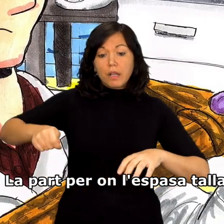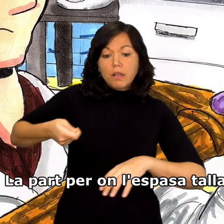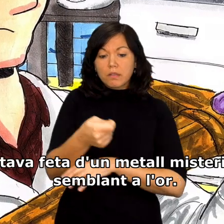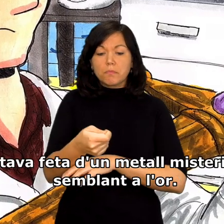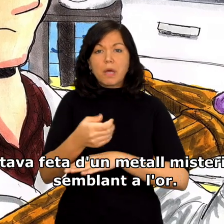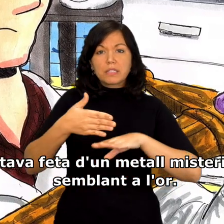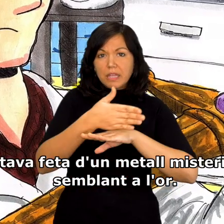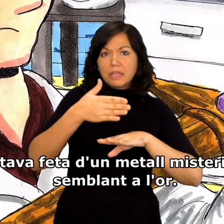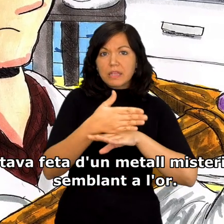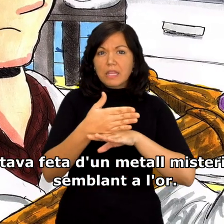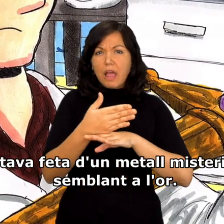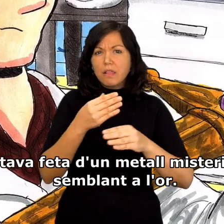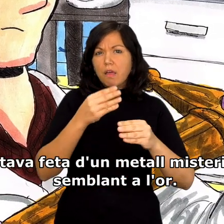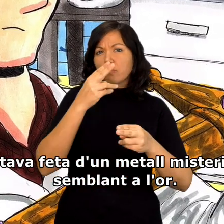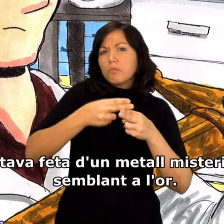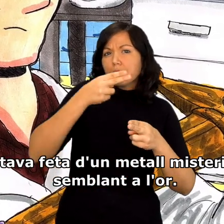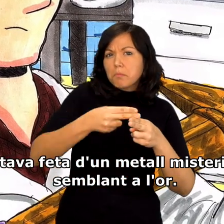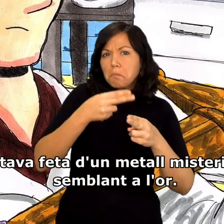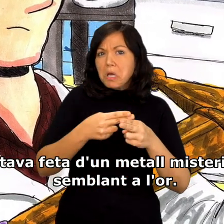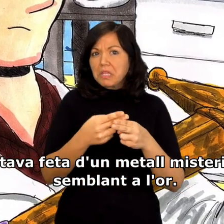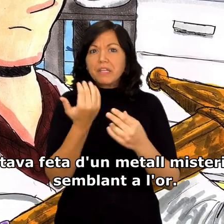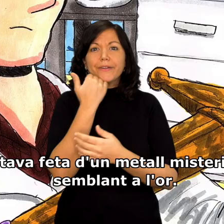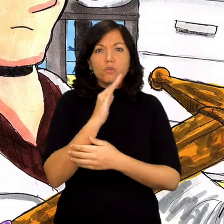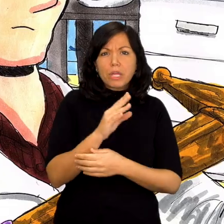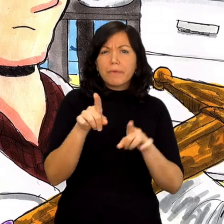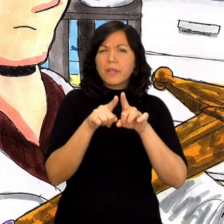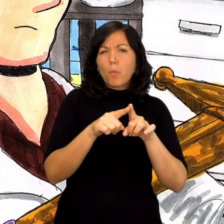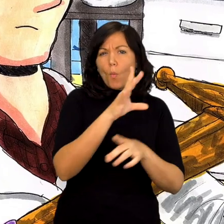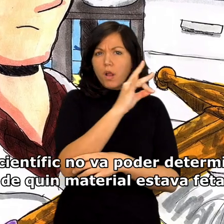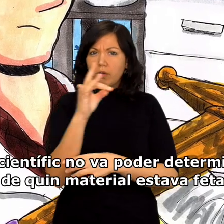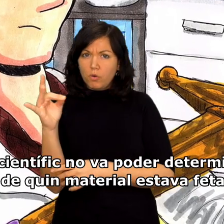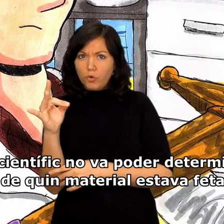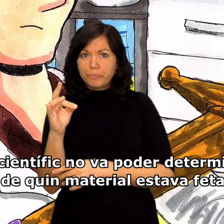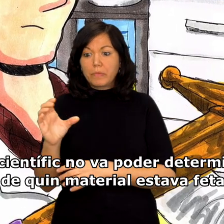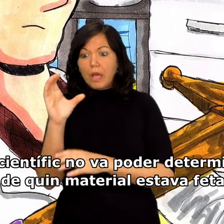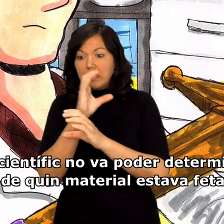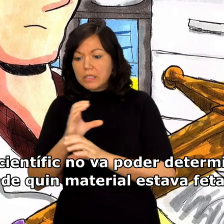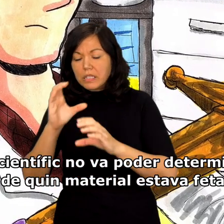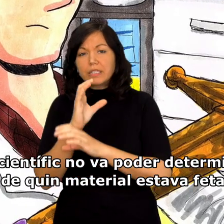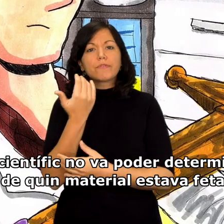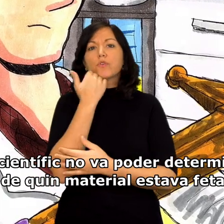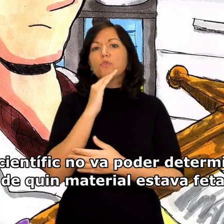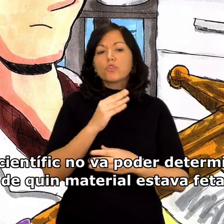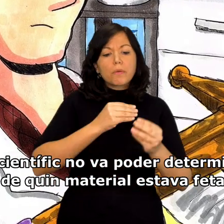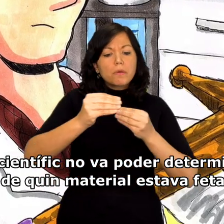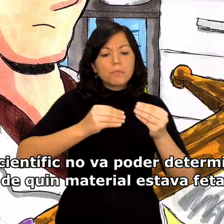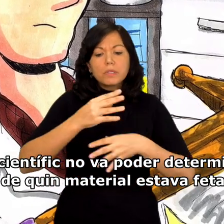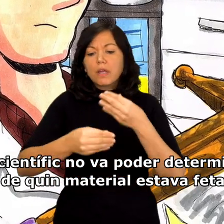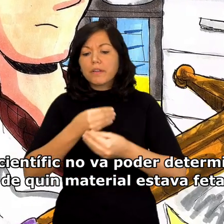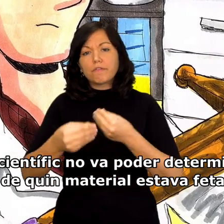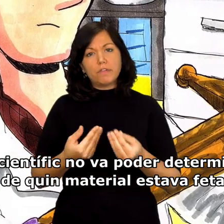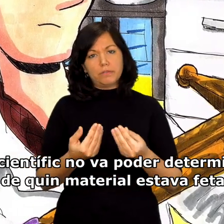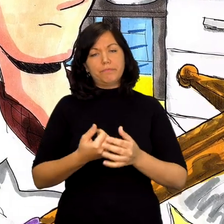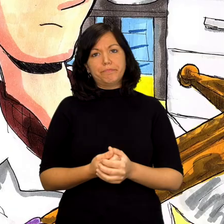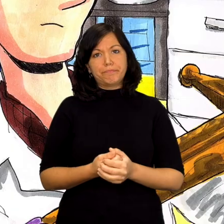'espasa talla estava feta d'un metall misteriós, semblant a l'or. El científic no va poder determinar de quin material